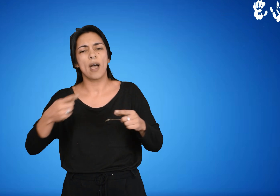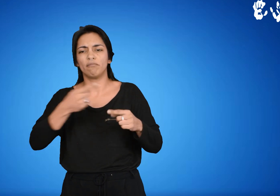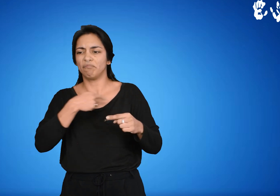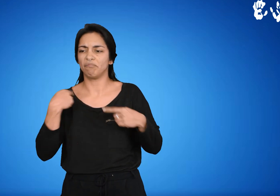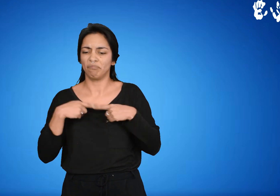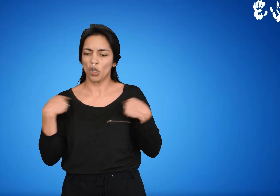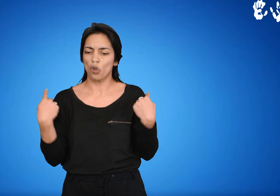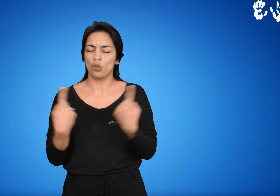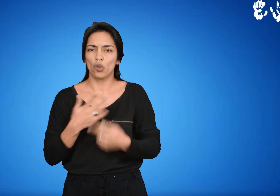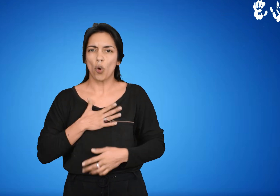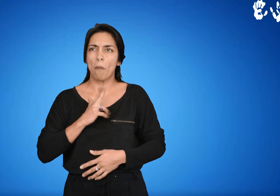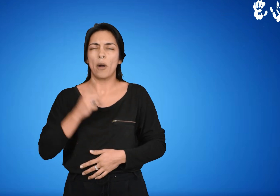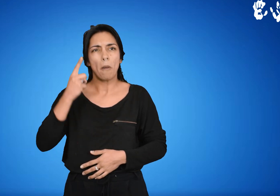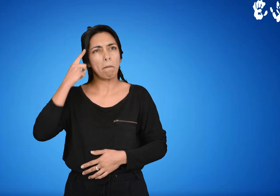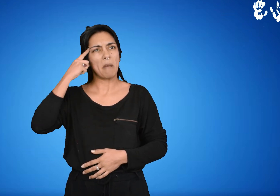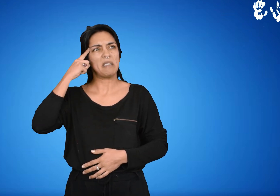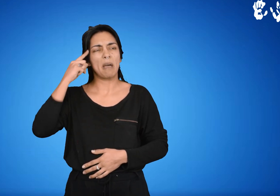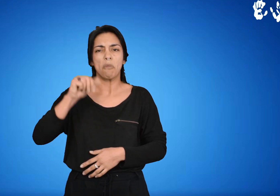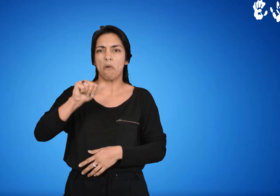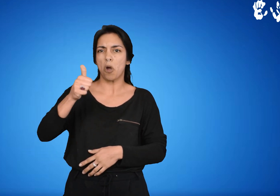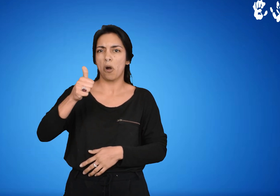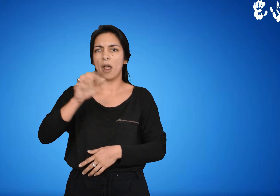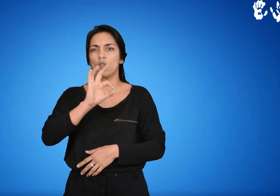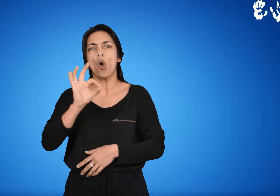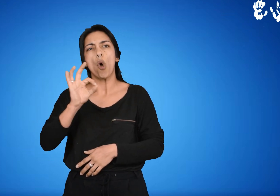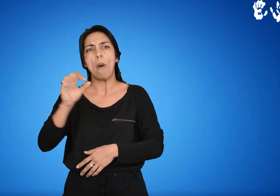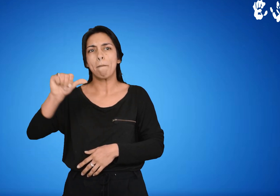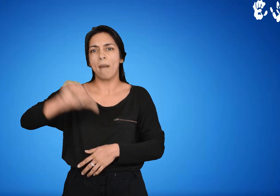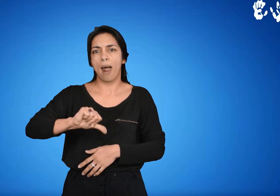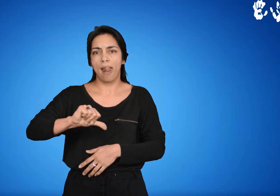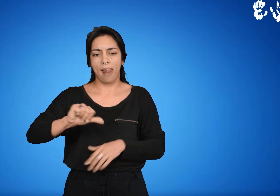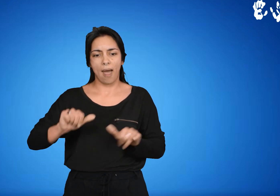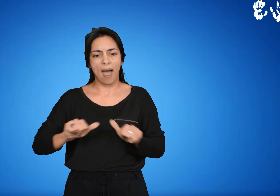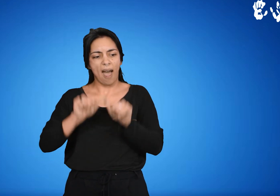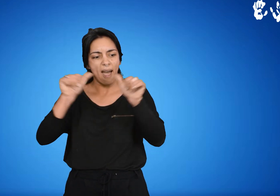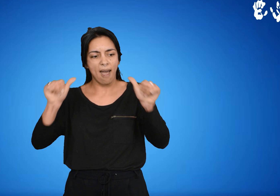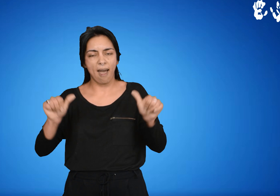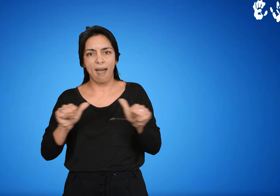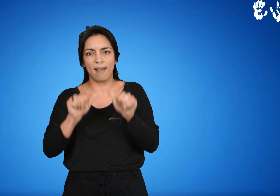explícitamente establecida sobre lo que consideramos correcto o no en nuestras acciones y comportamientos.